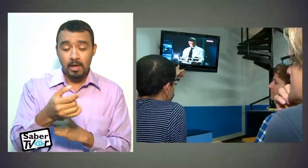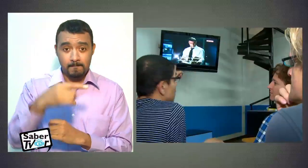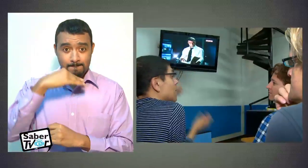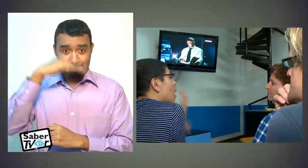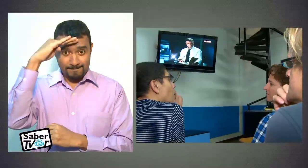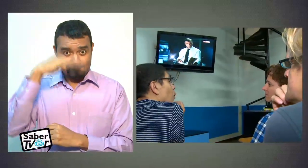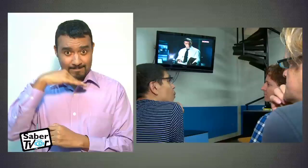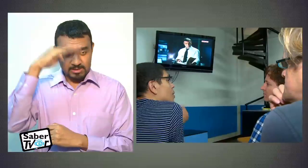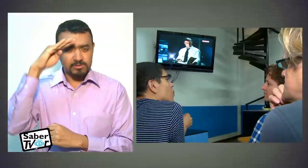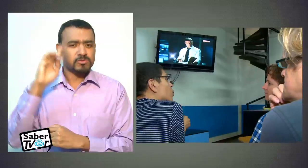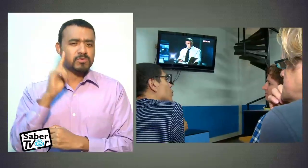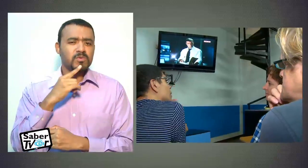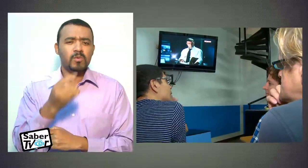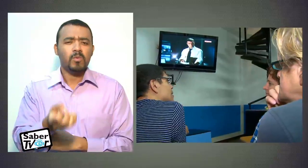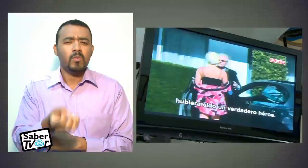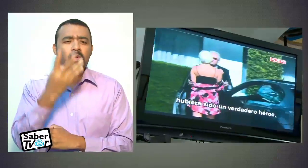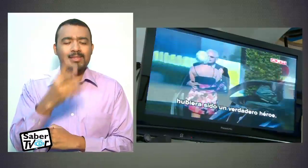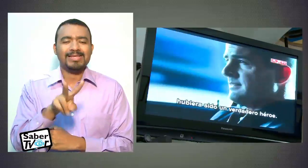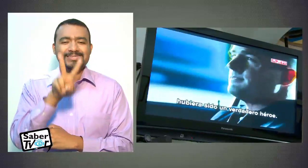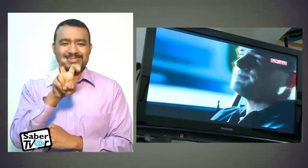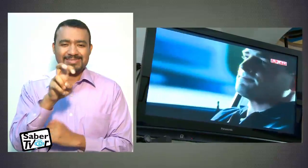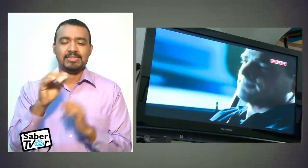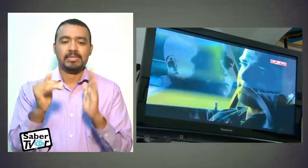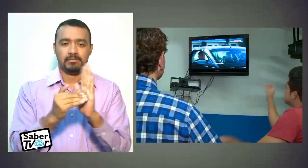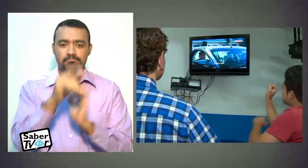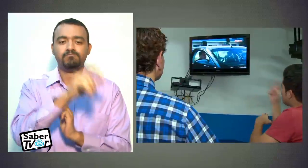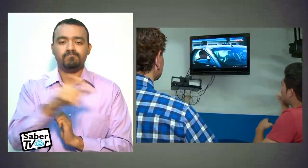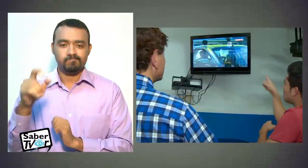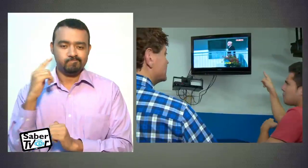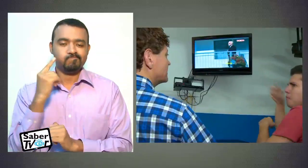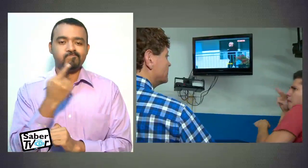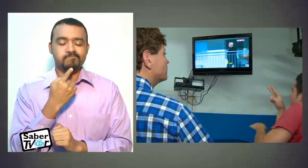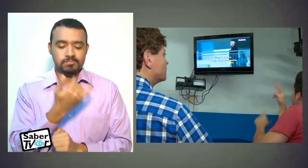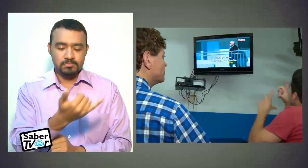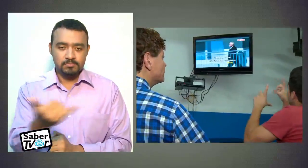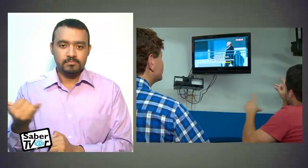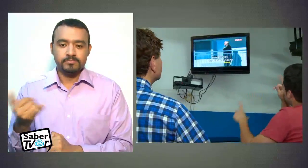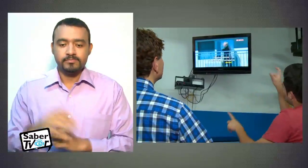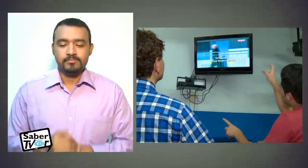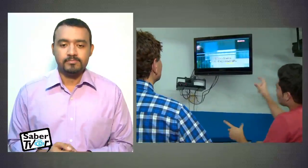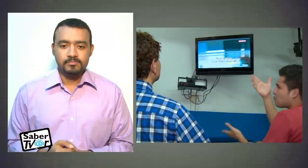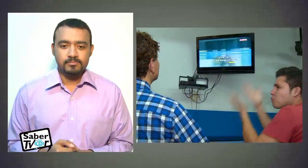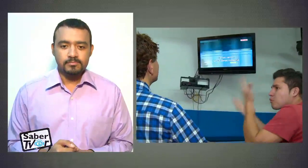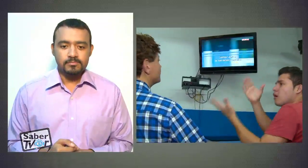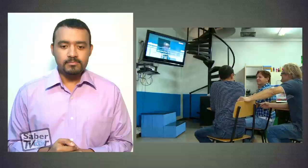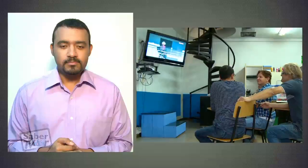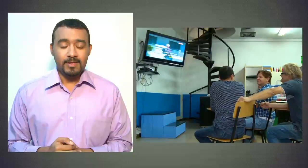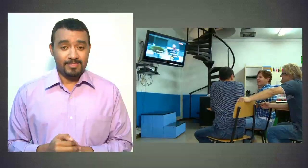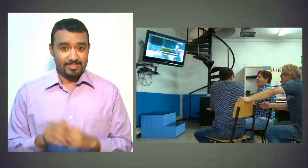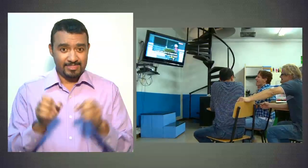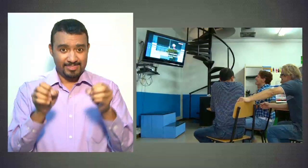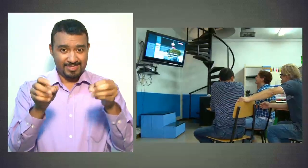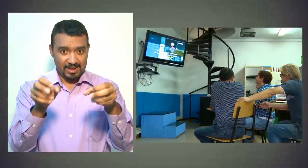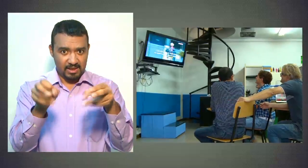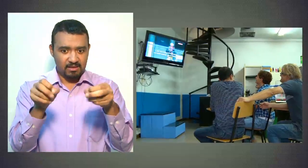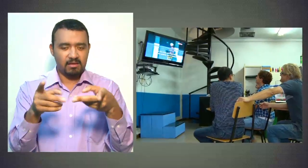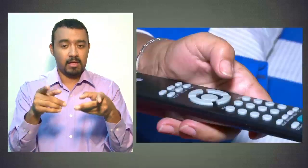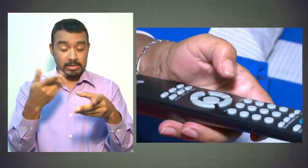ASANSO, en la ciudad de Medellín, habitan un aproximado de 7.000 personas con esta discapacidad. La